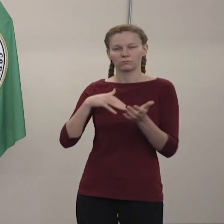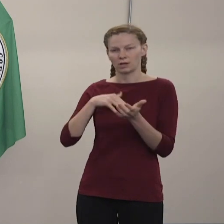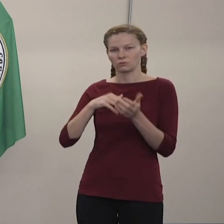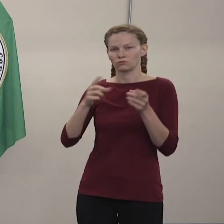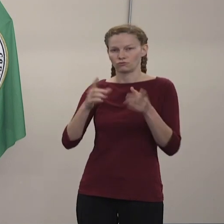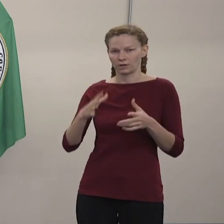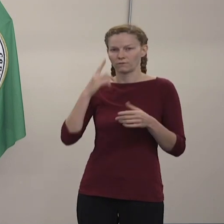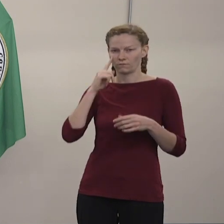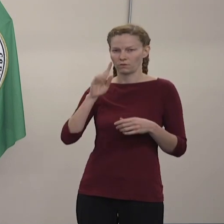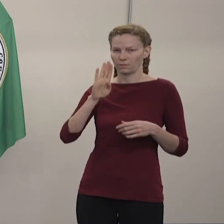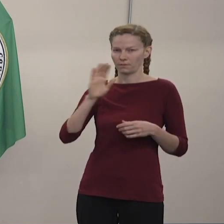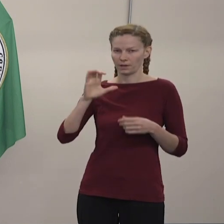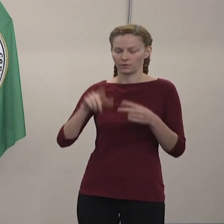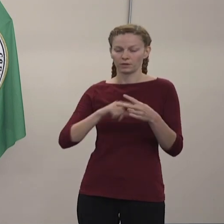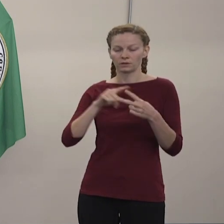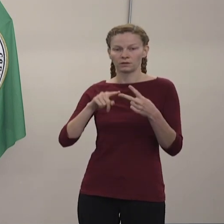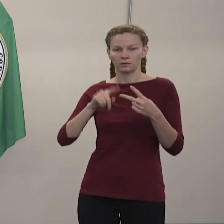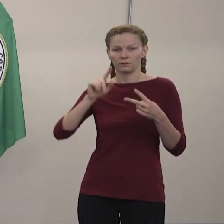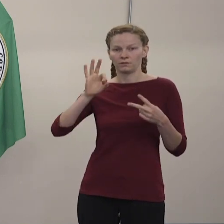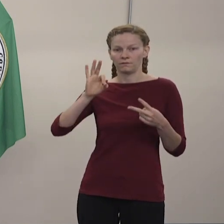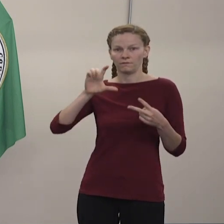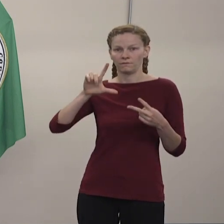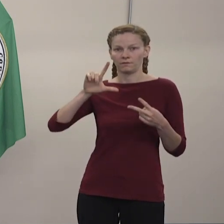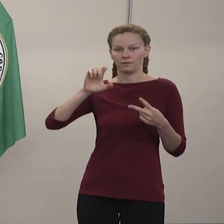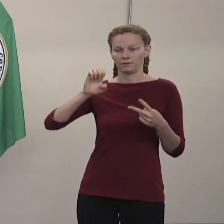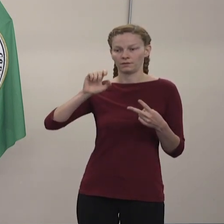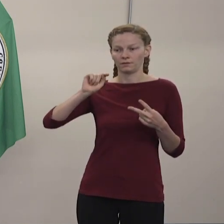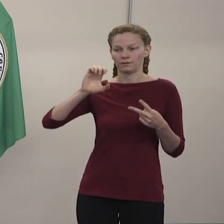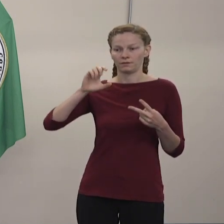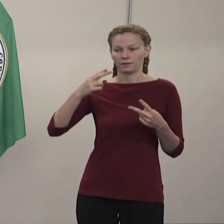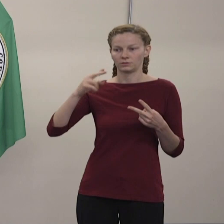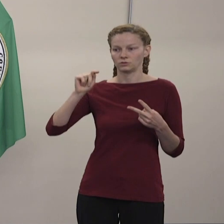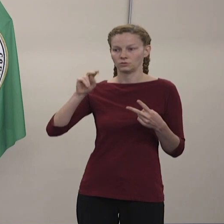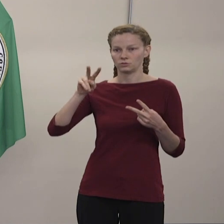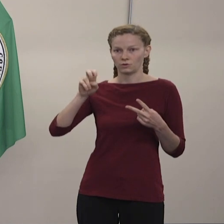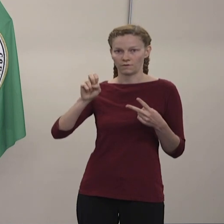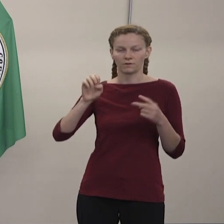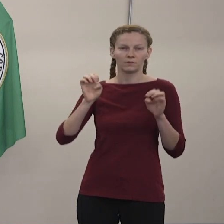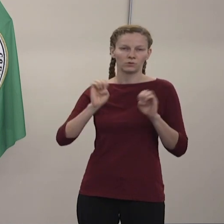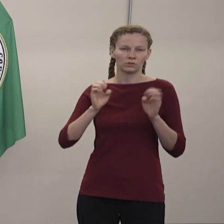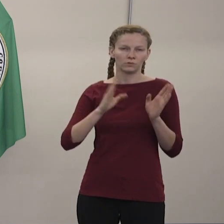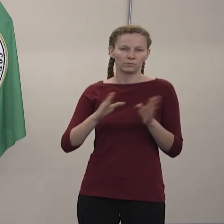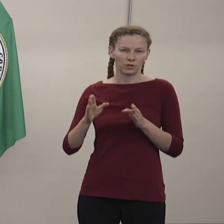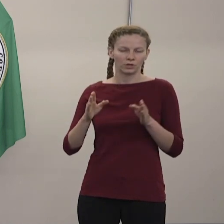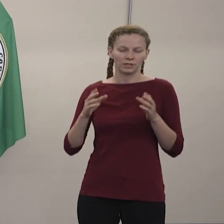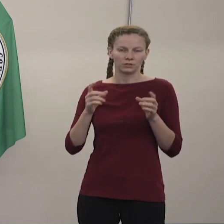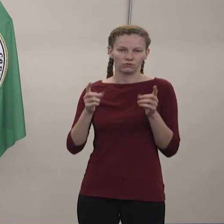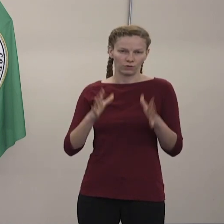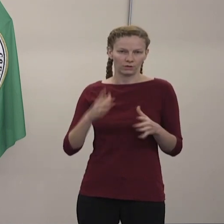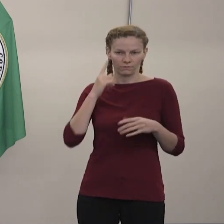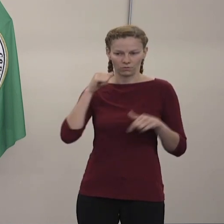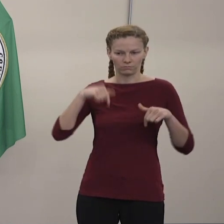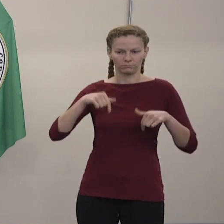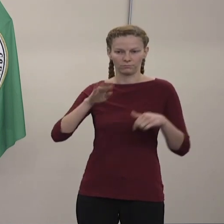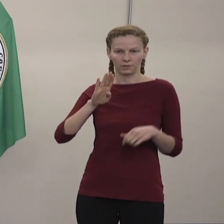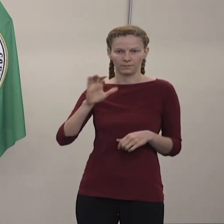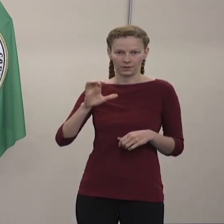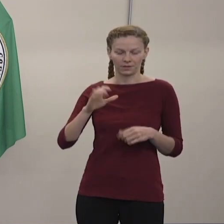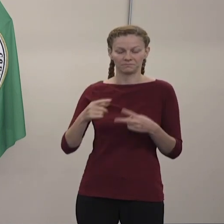PONCOM y Fletch Tove, el director de preparación del condado de PONCOM. Empezaremos con la doctora Mollendor.